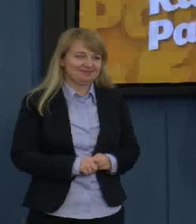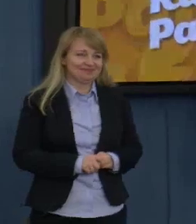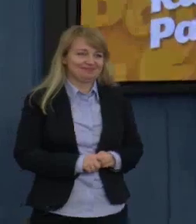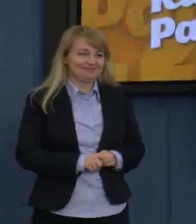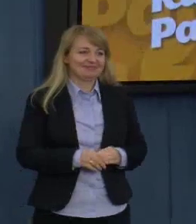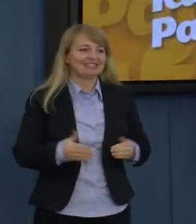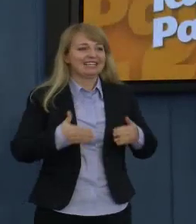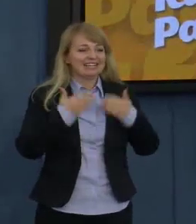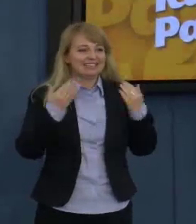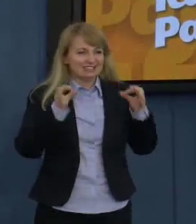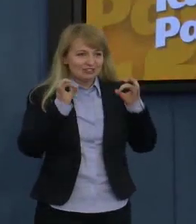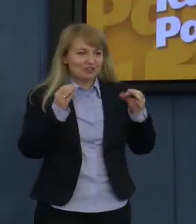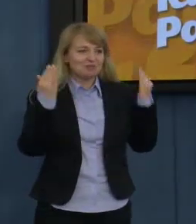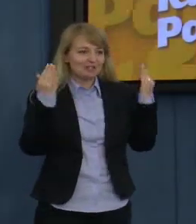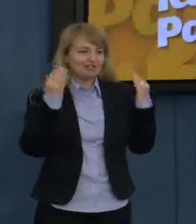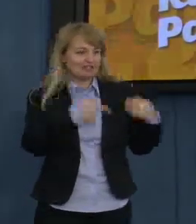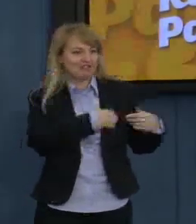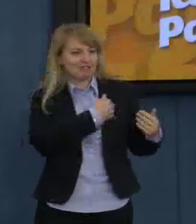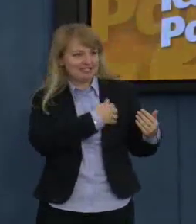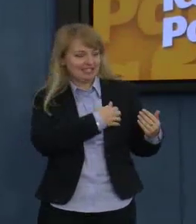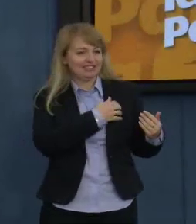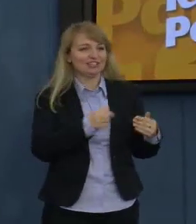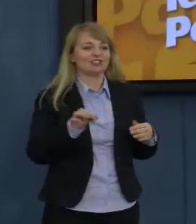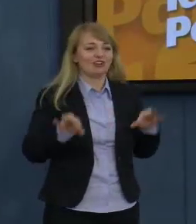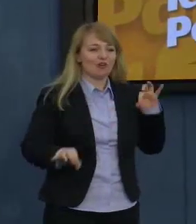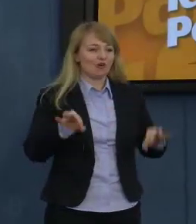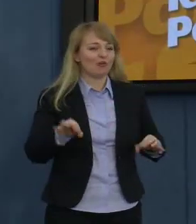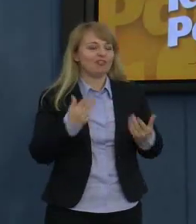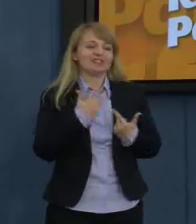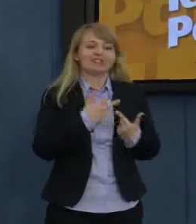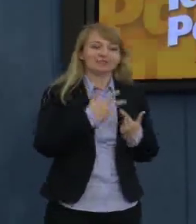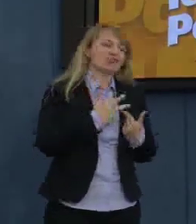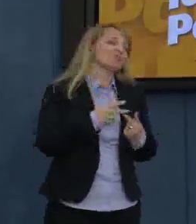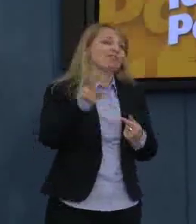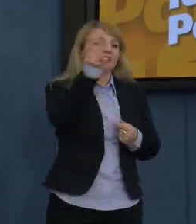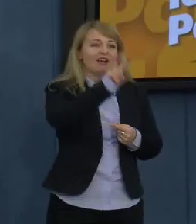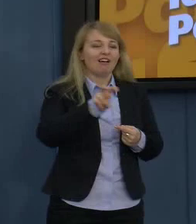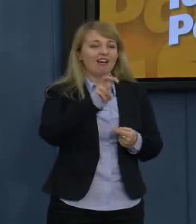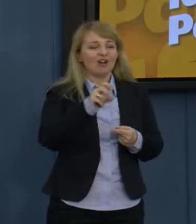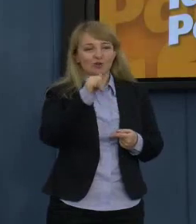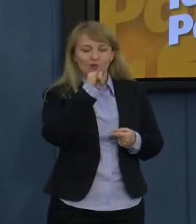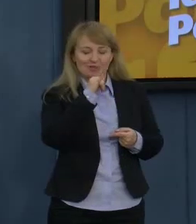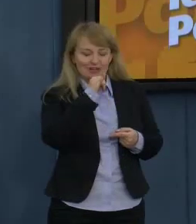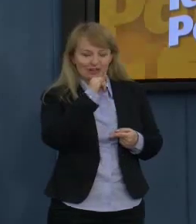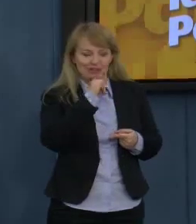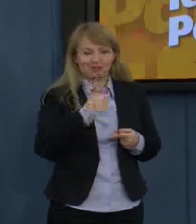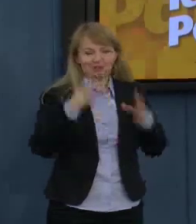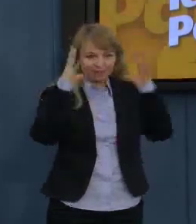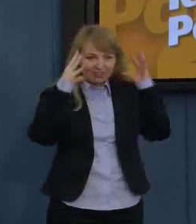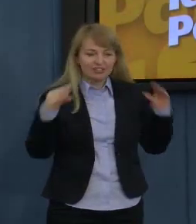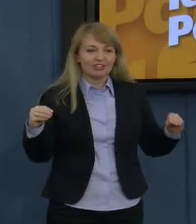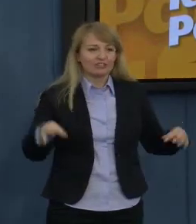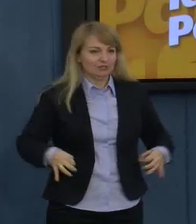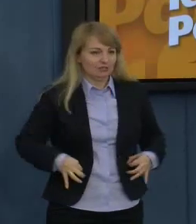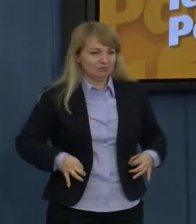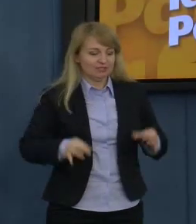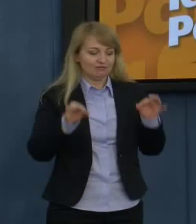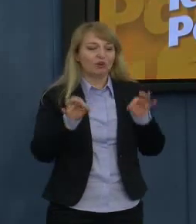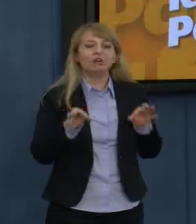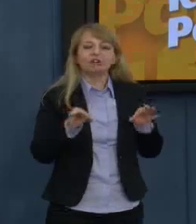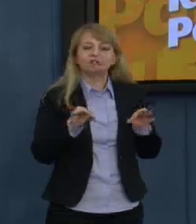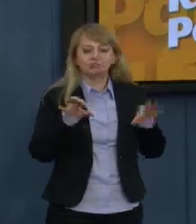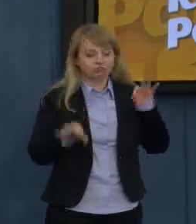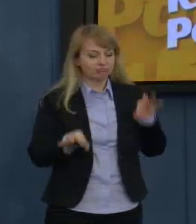Dzień dobry, witam Państwa serdecznie na konferencji prasowej Ruchu Palikota. Szanowni Państwo, dzisiejsza